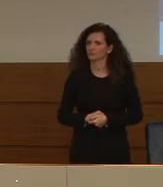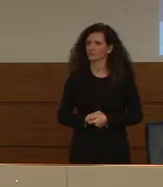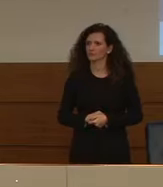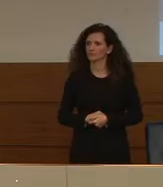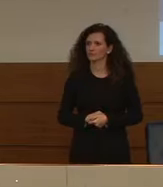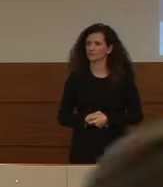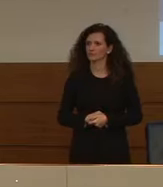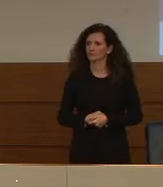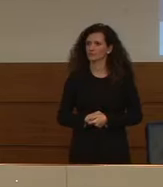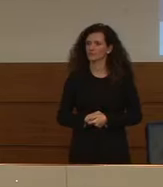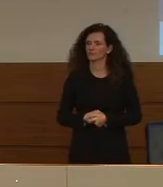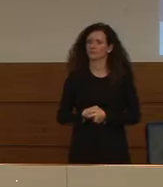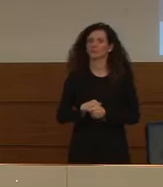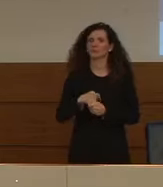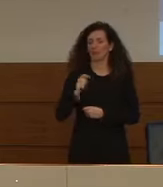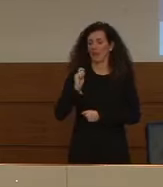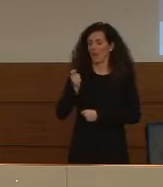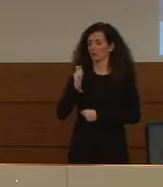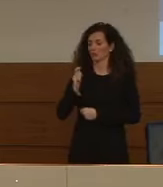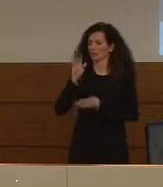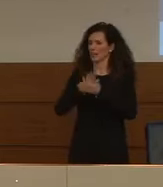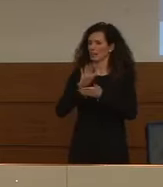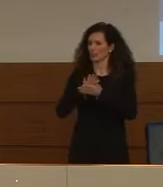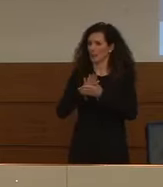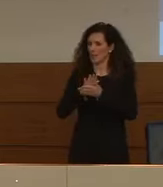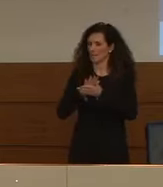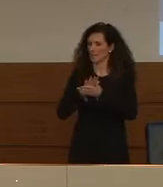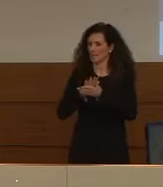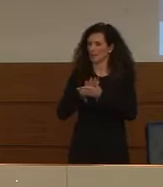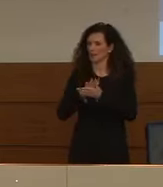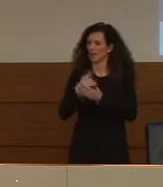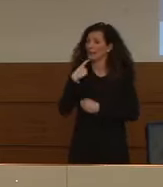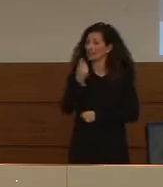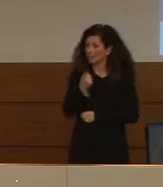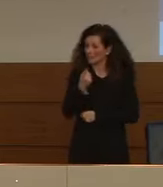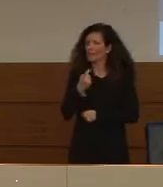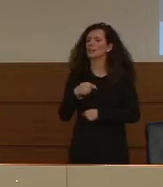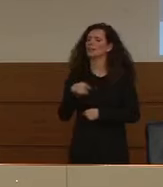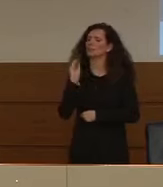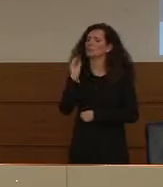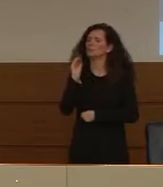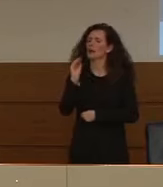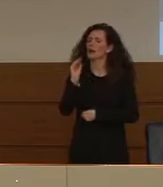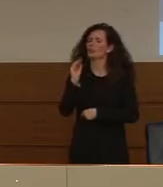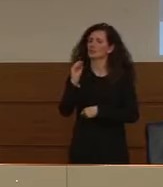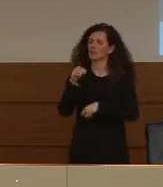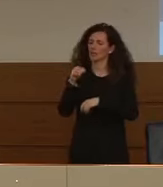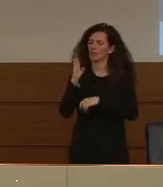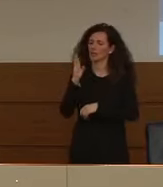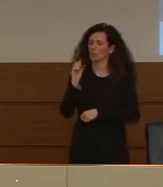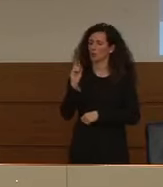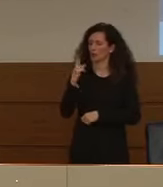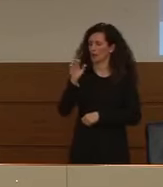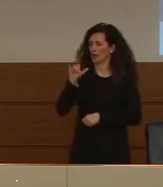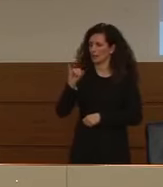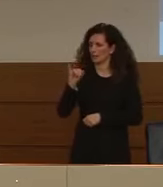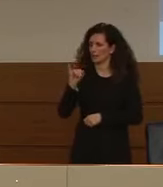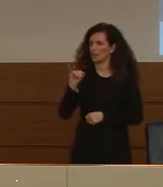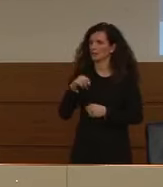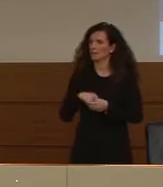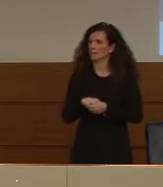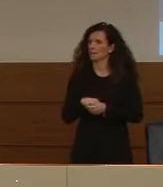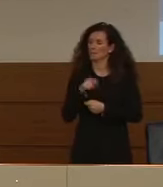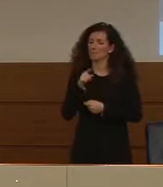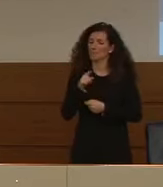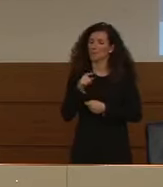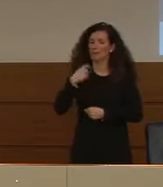Marco Melli, agenzia stampa a dire, una domanda per il dottor Borrelli in merito alle dichiarazioni del